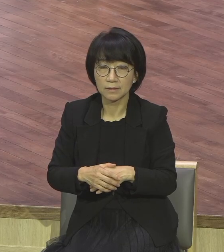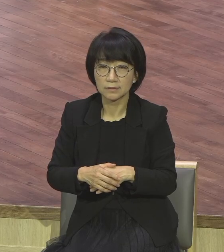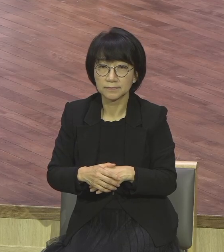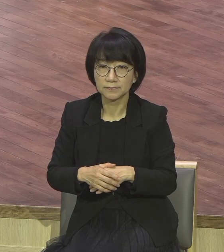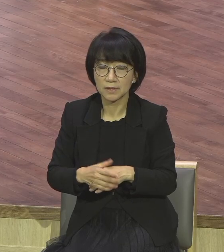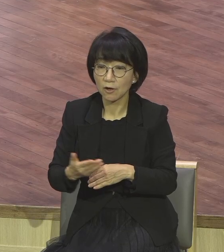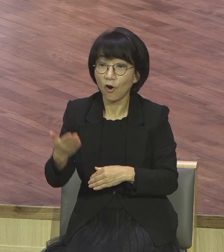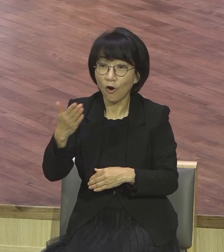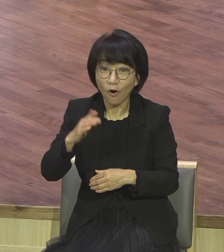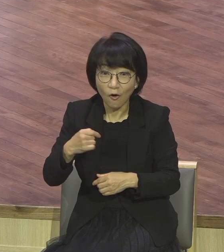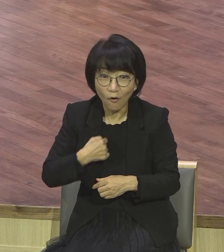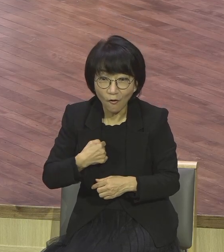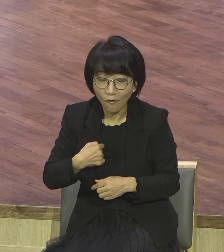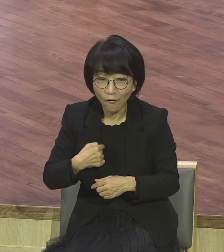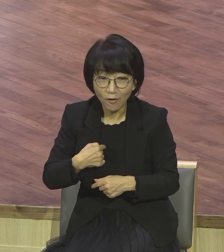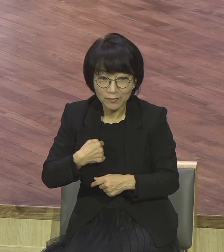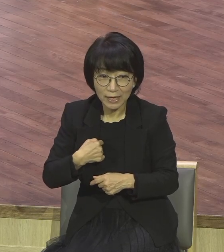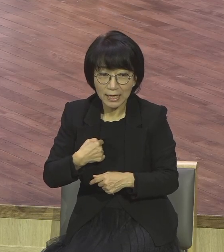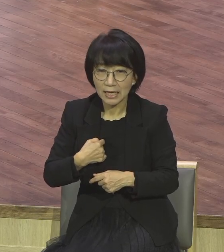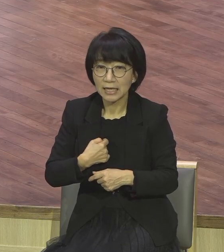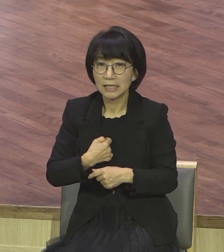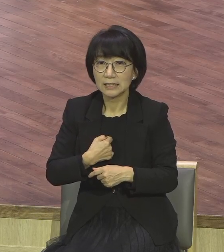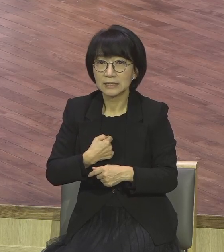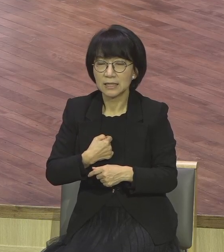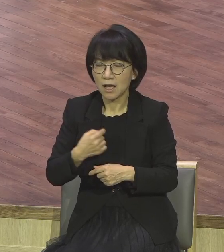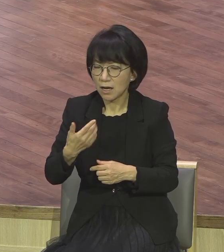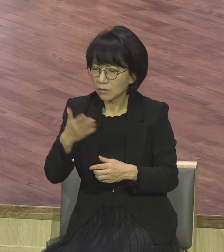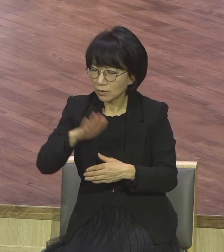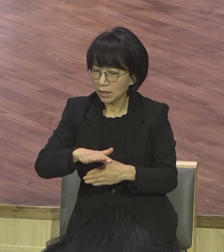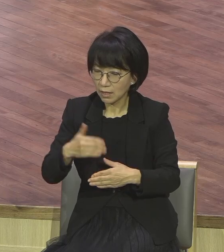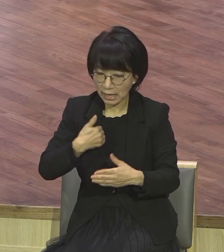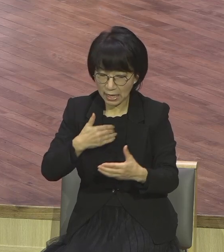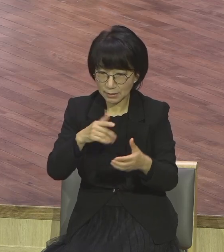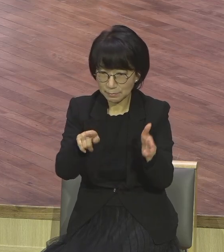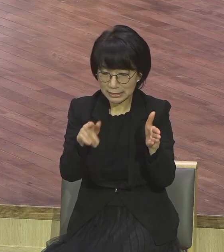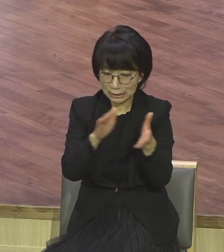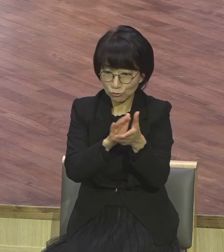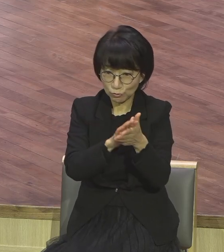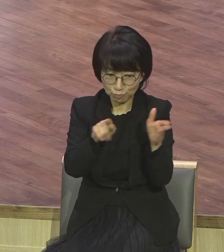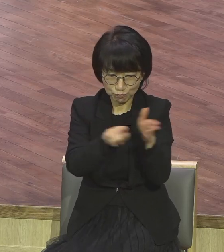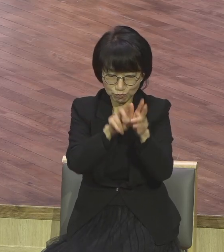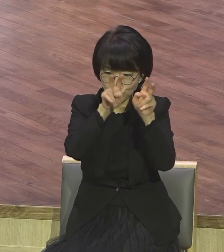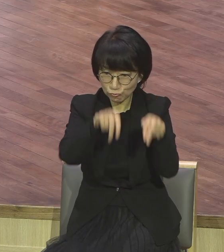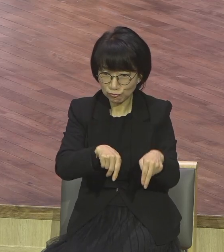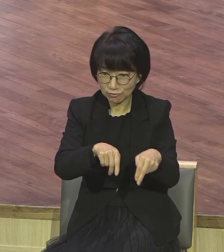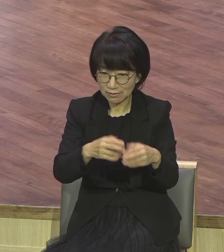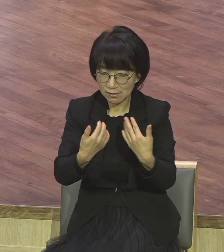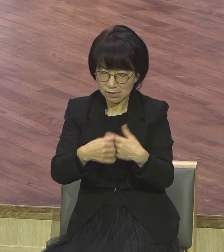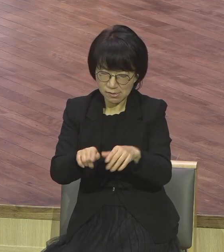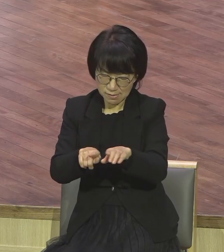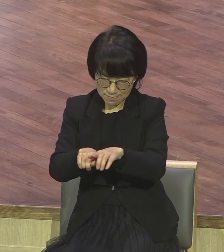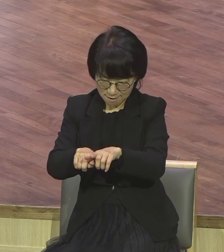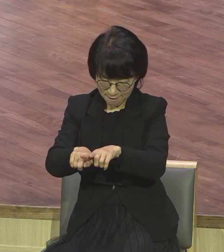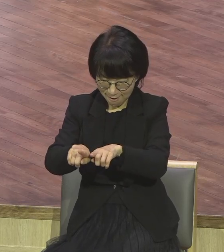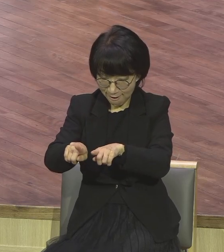언제 내 친구 이 불신자들하고 확 차이가 나버렸냐 못 따라올 정도로 서미스를 만들어버렸냐